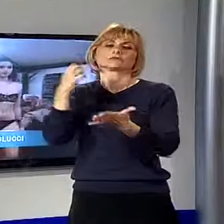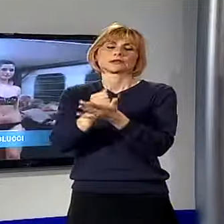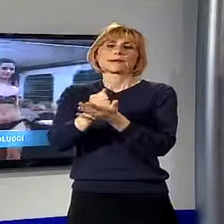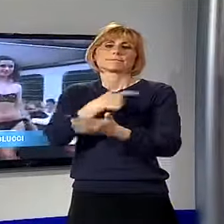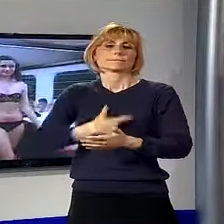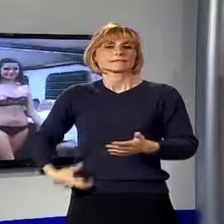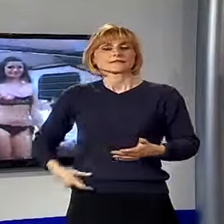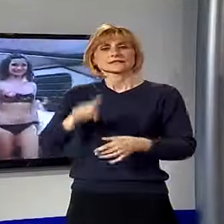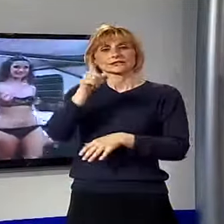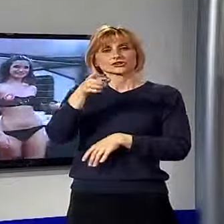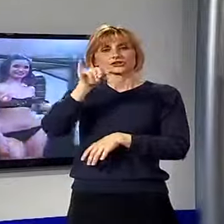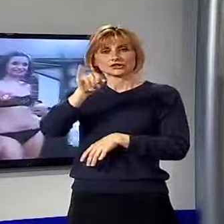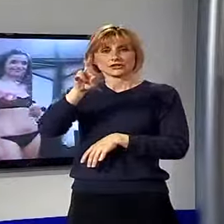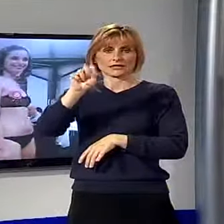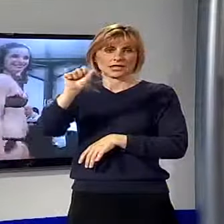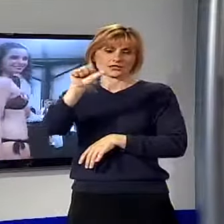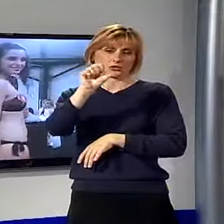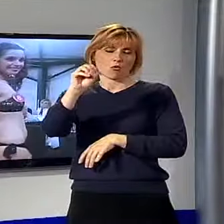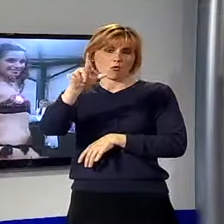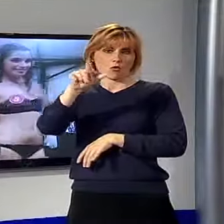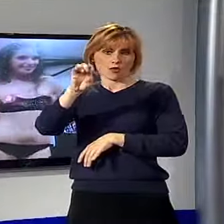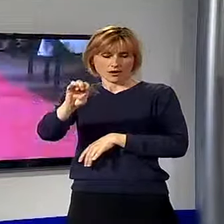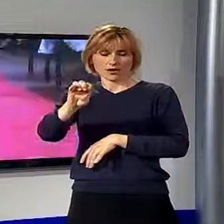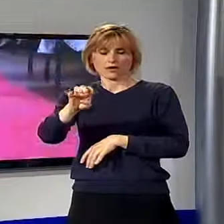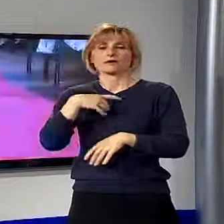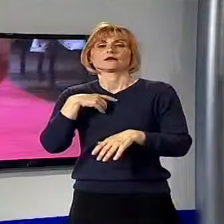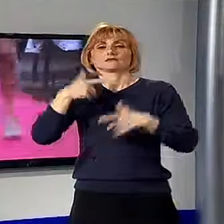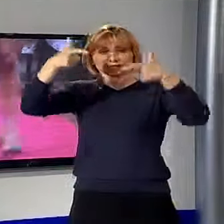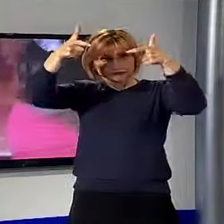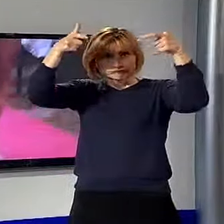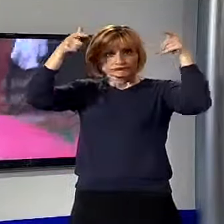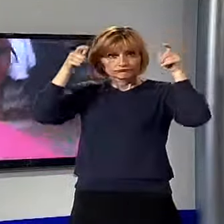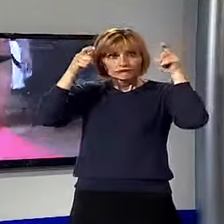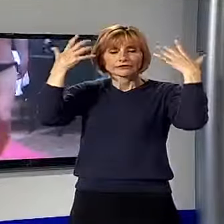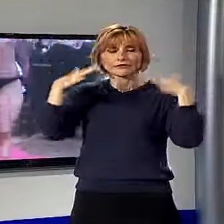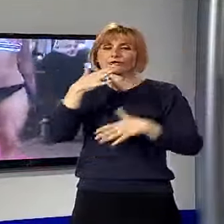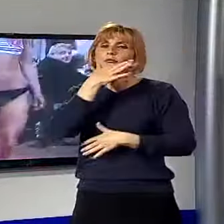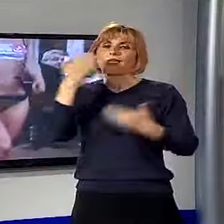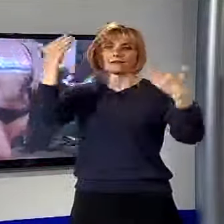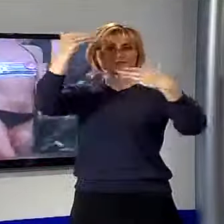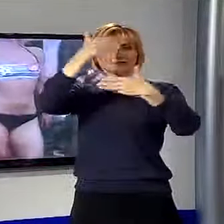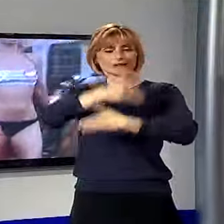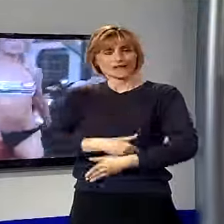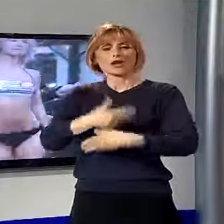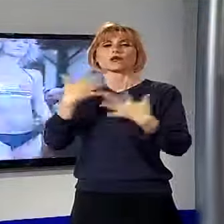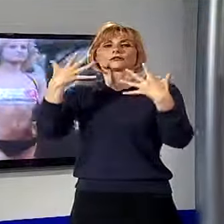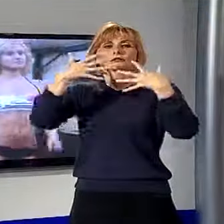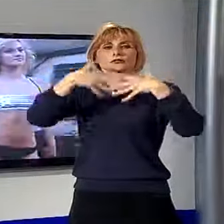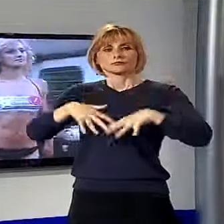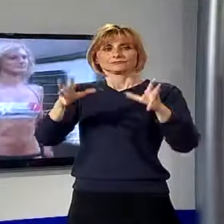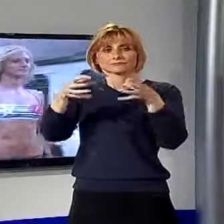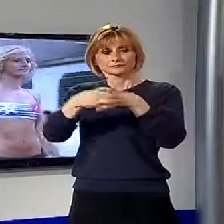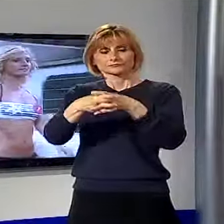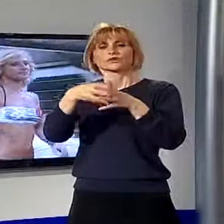seconda tappa di Miss Lucca for You. L'incoronazione è arrivata al termine di una bella serata organizzata da rendering domotica